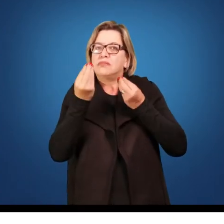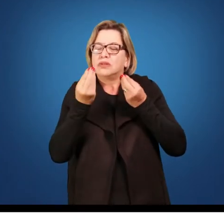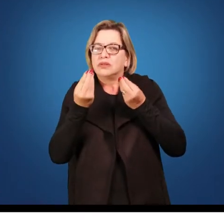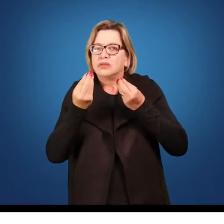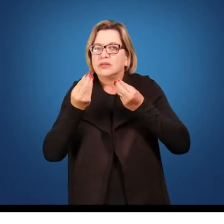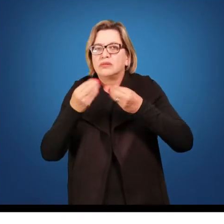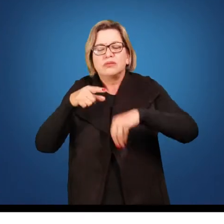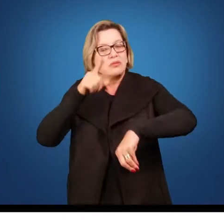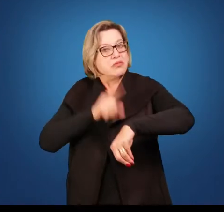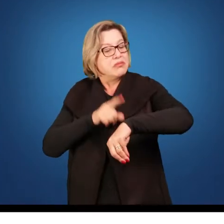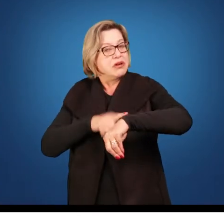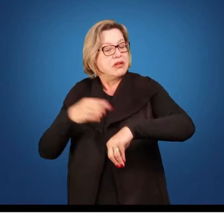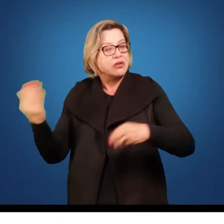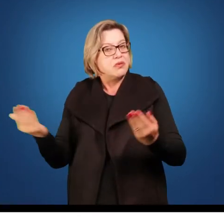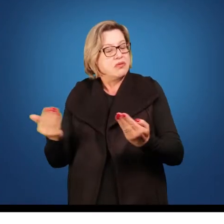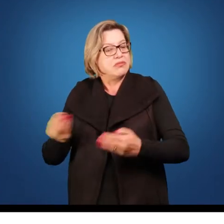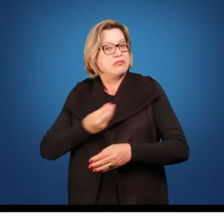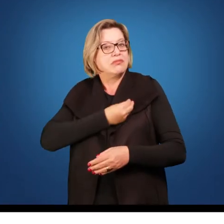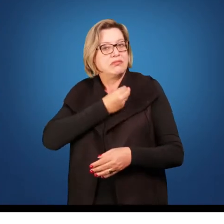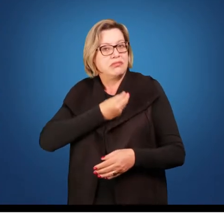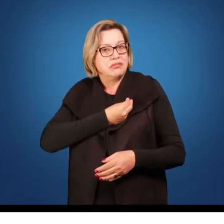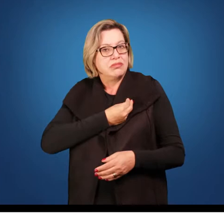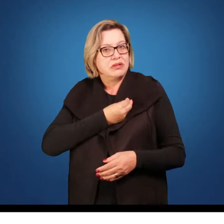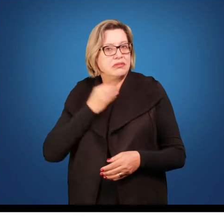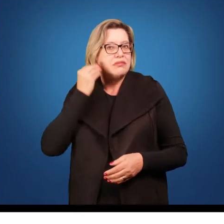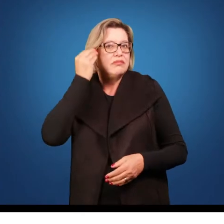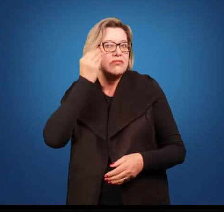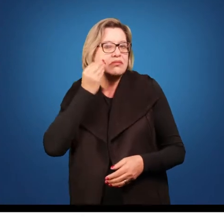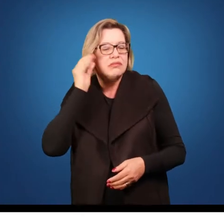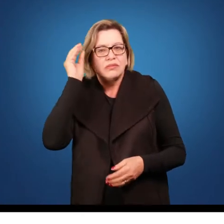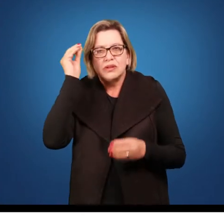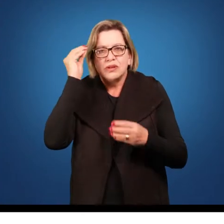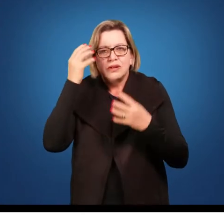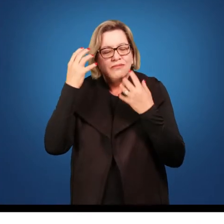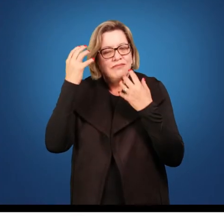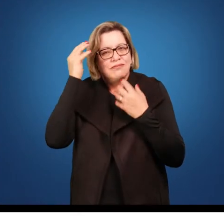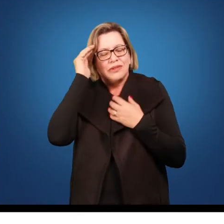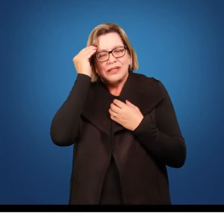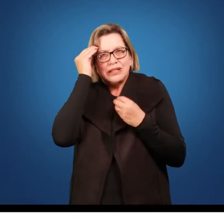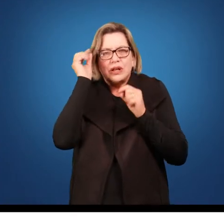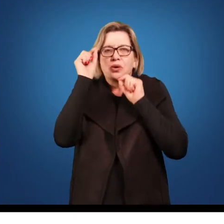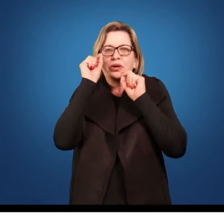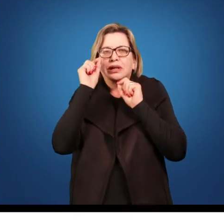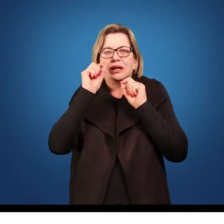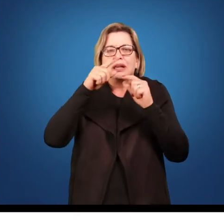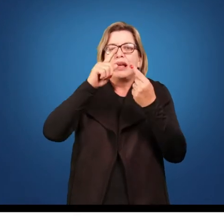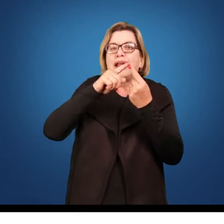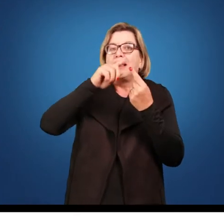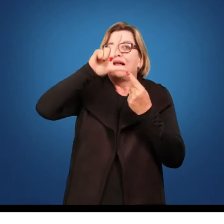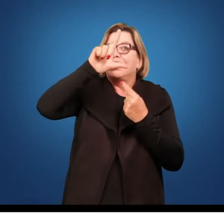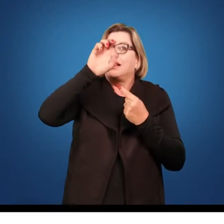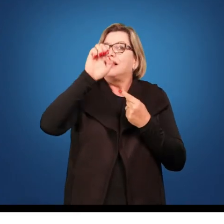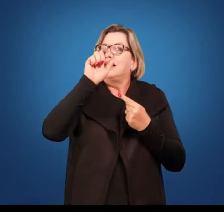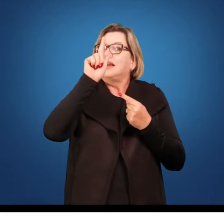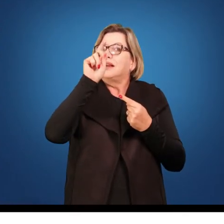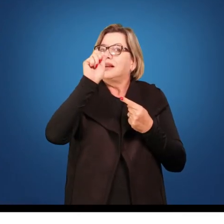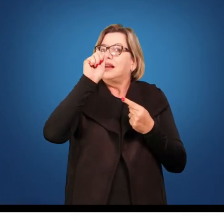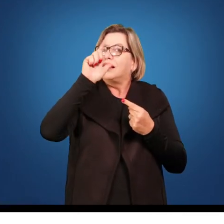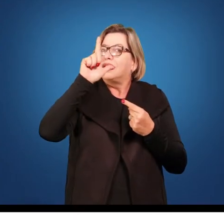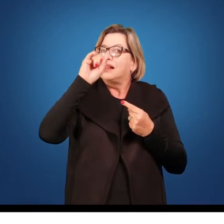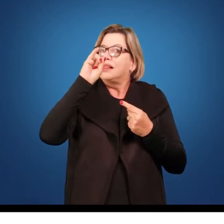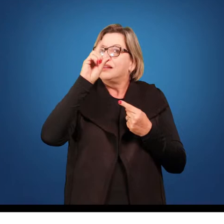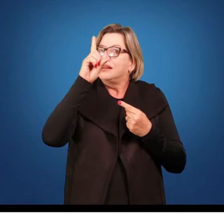para o momento em que estamos vivendo, tentando compreender a diferença de legalidade e legitimidade, a crise